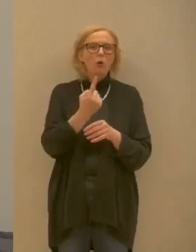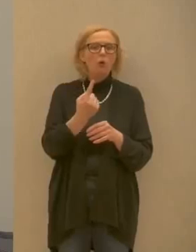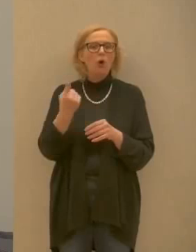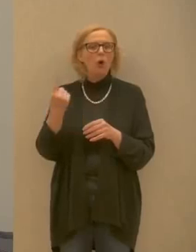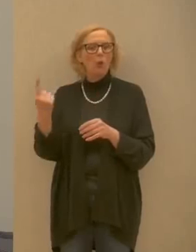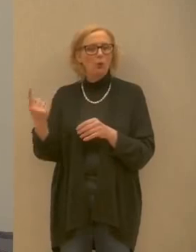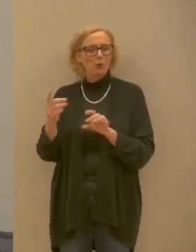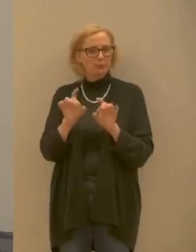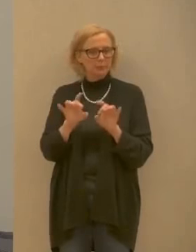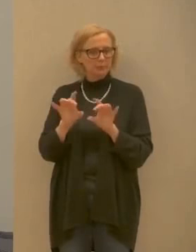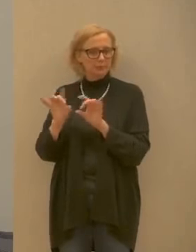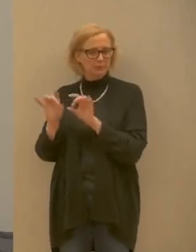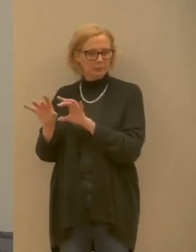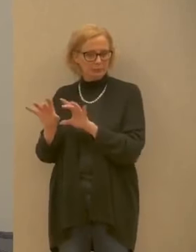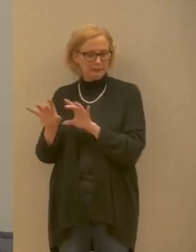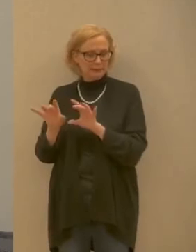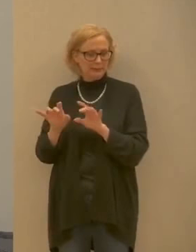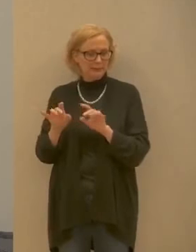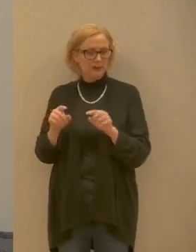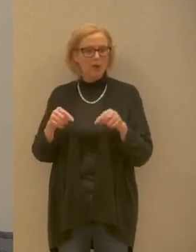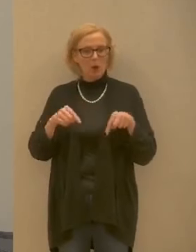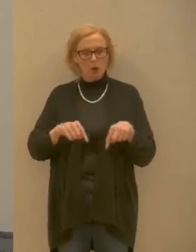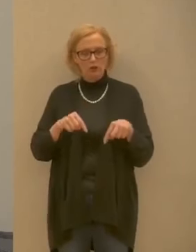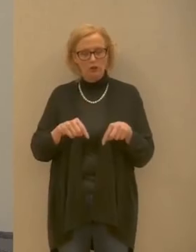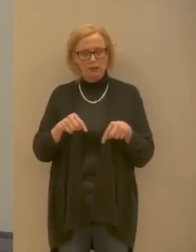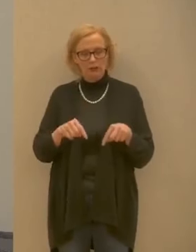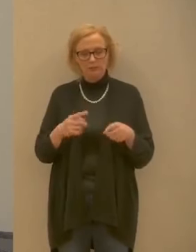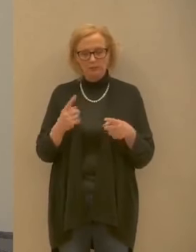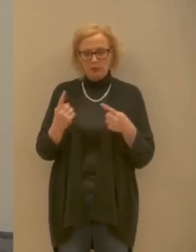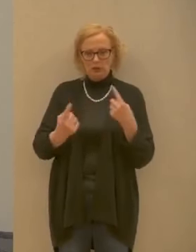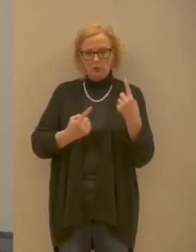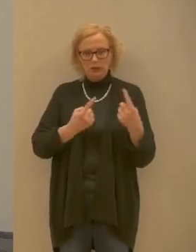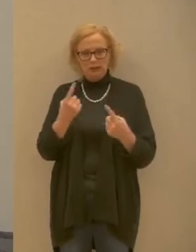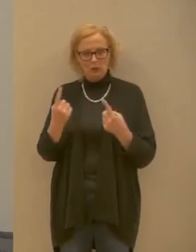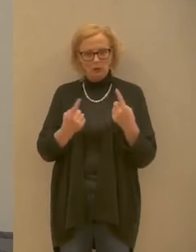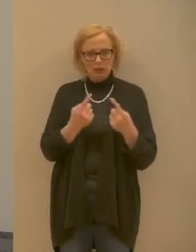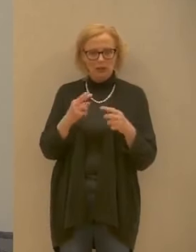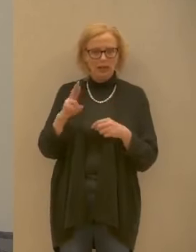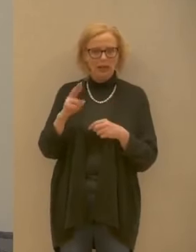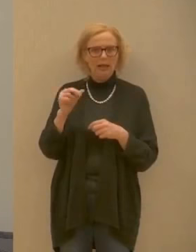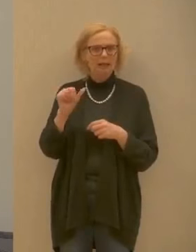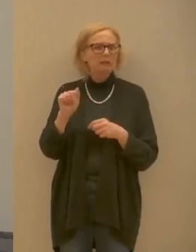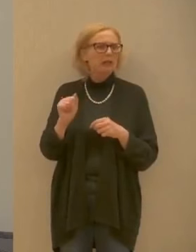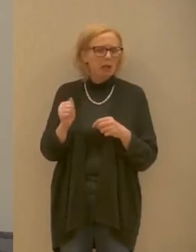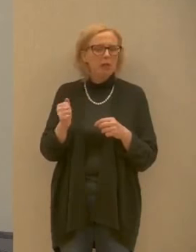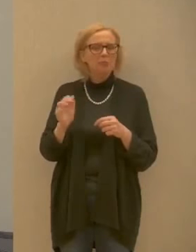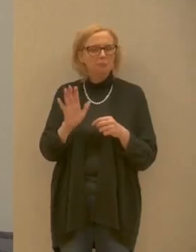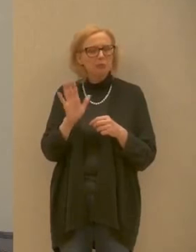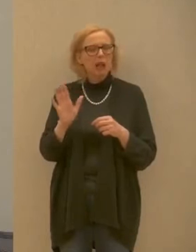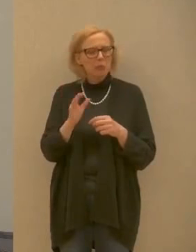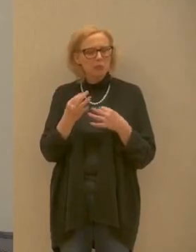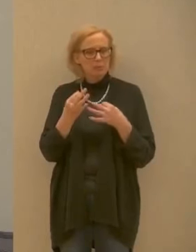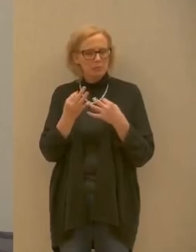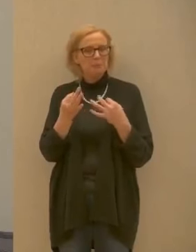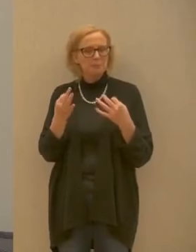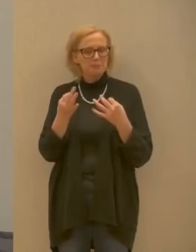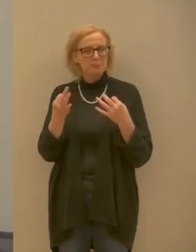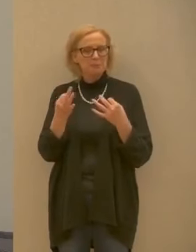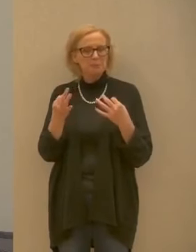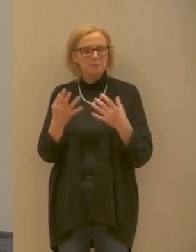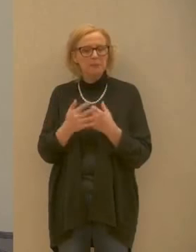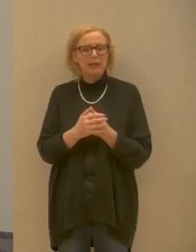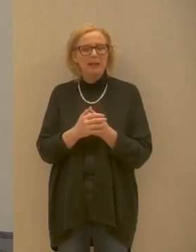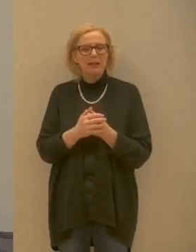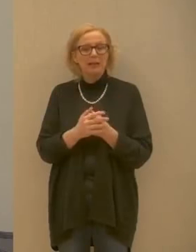la situazione diciamo di questa giornata è una situazione per le RSA abbastanza positiva però abbiamo ancora in